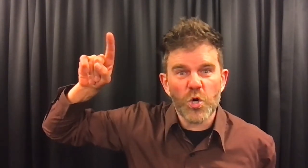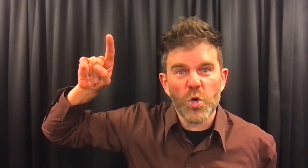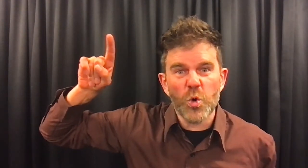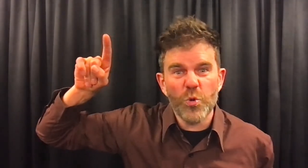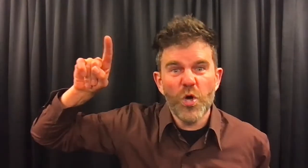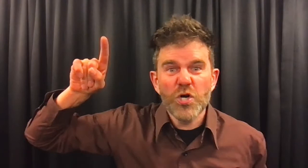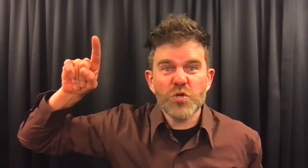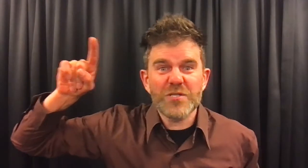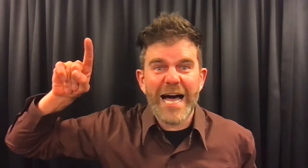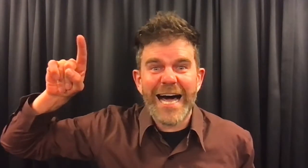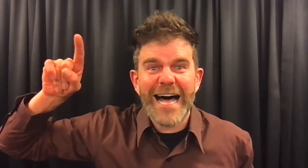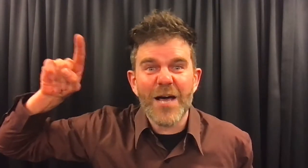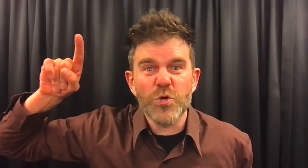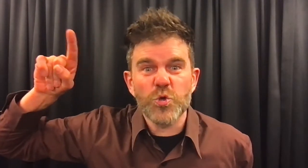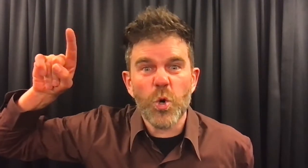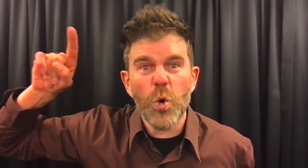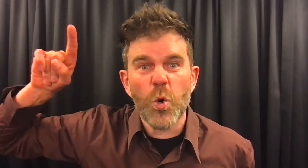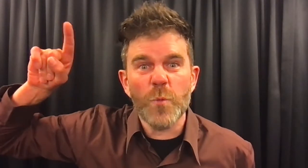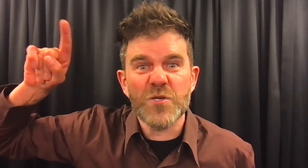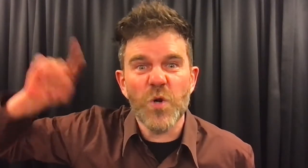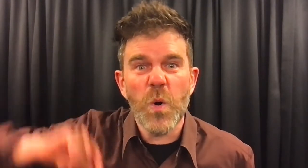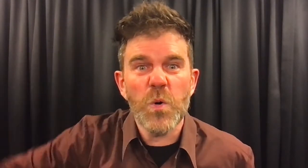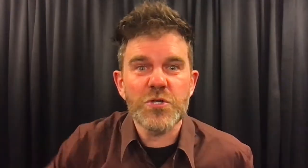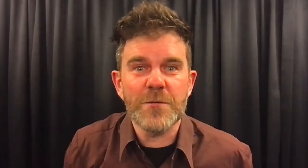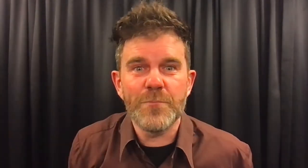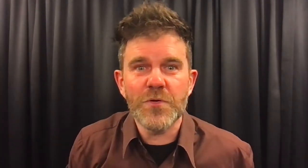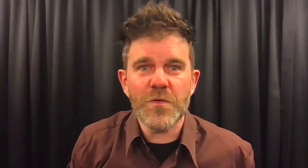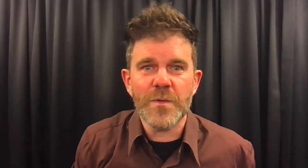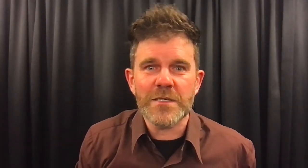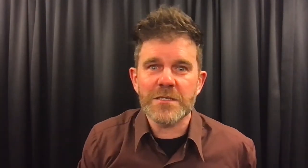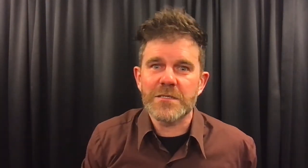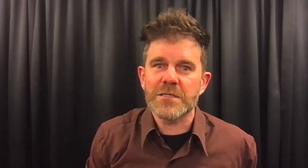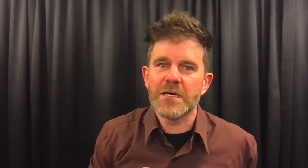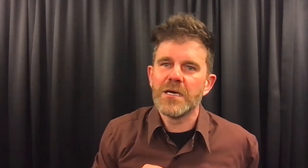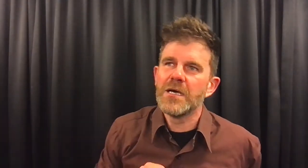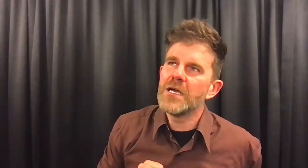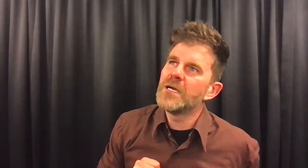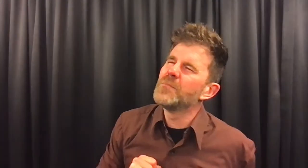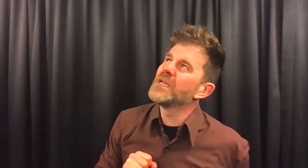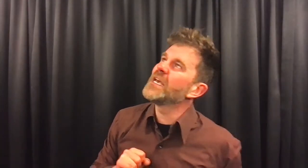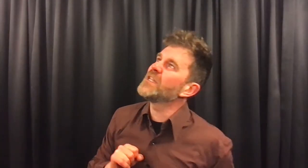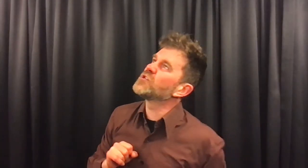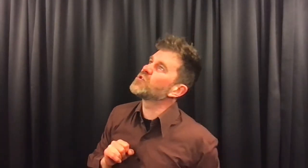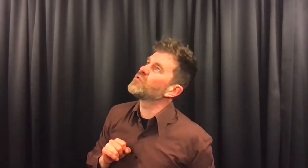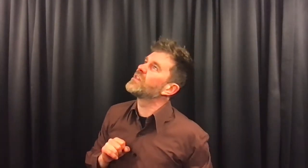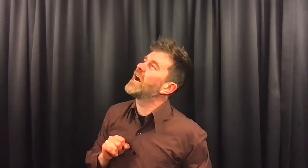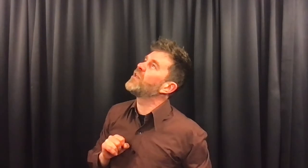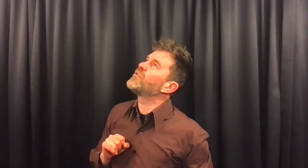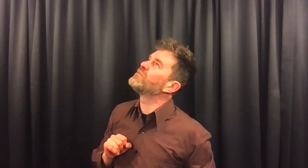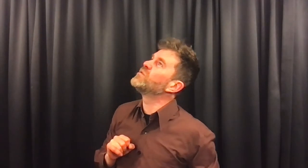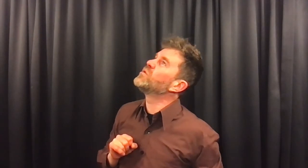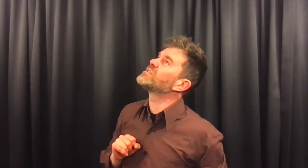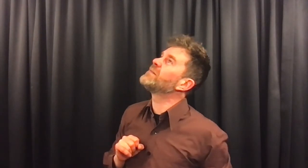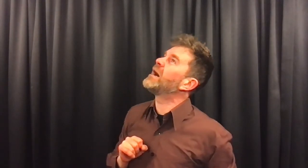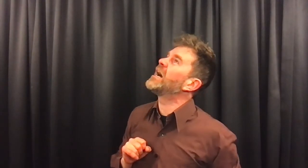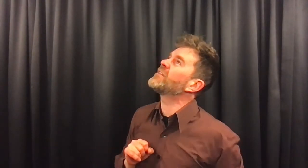kon. Tot de arend ook op zijn hoogste punt was. En beneden stonden de andere vogels hem aan te